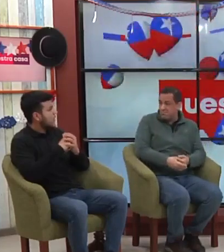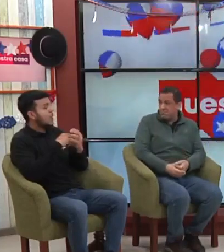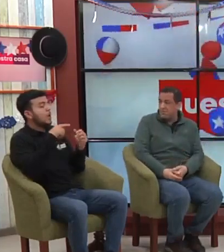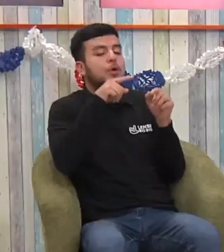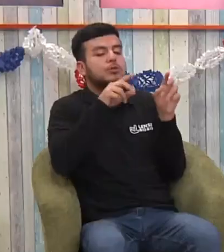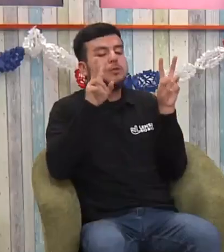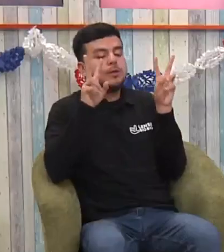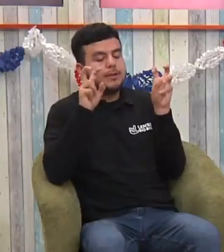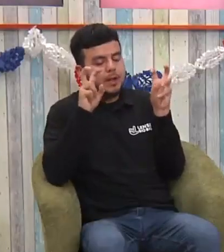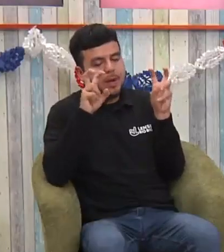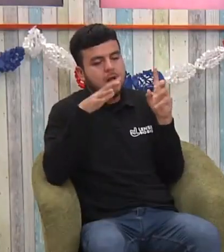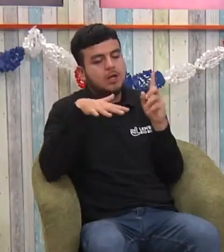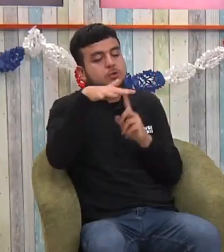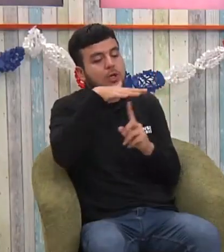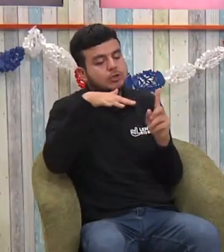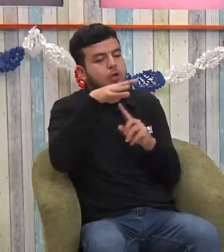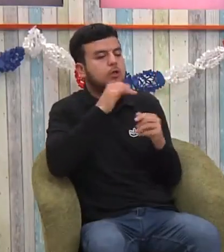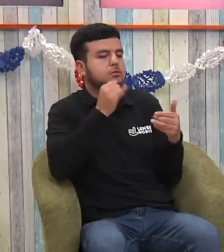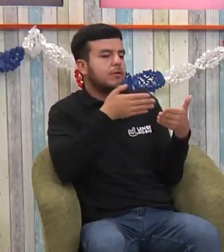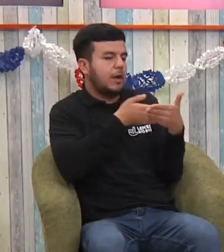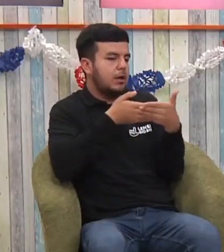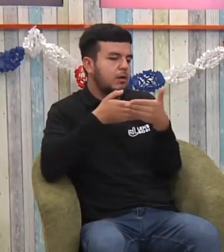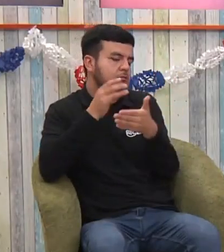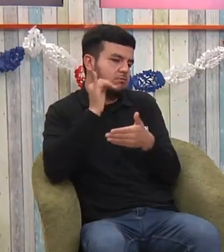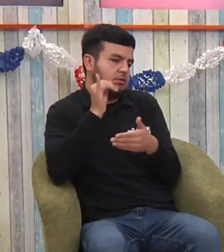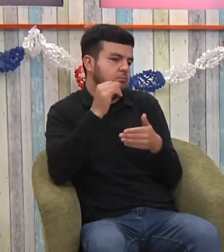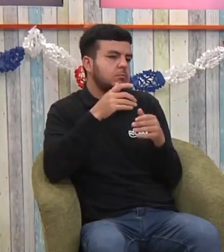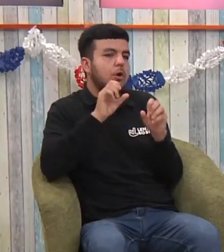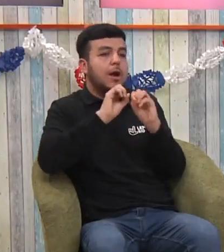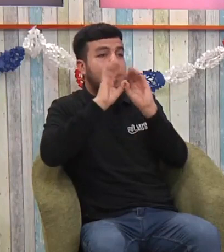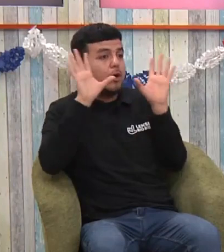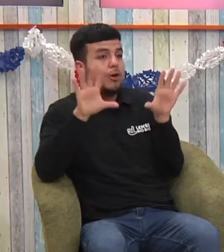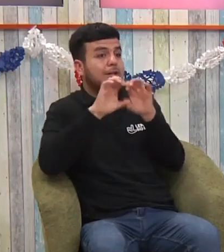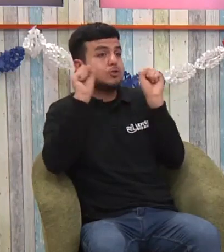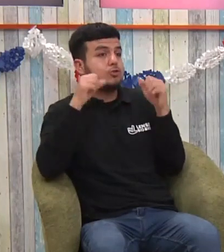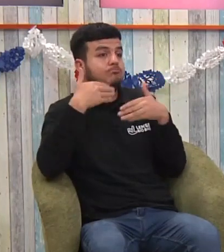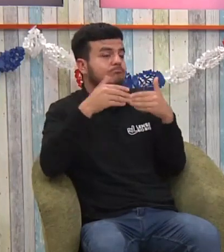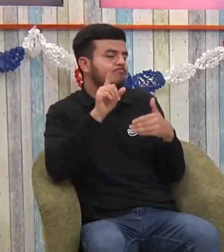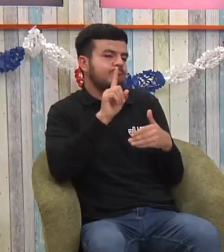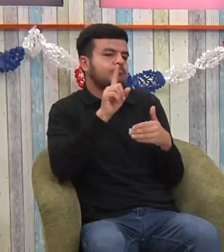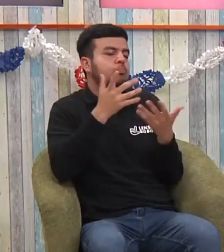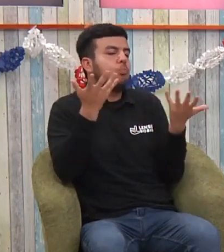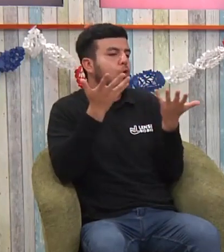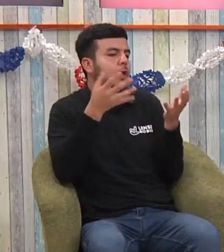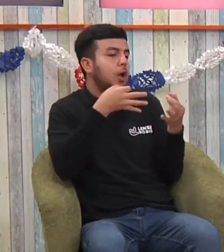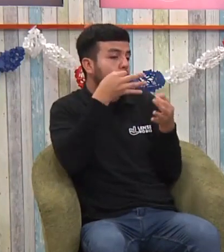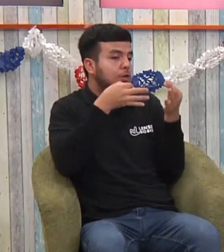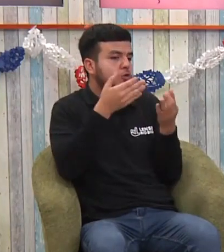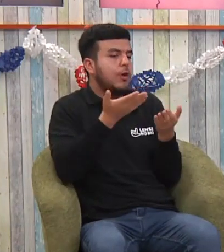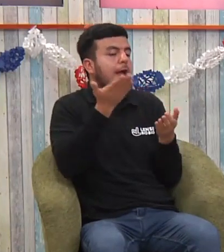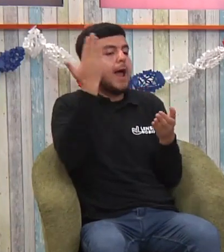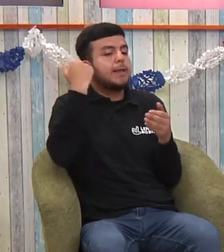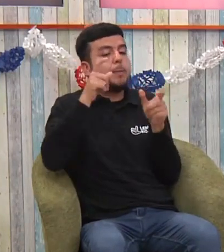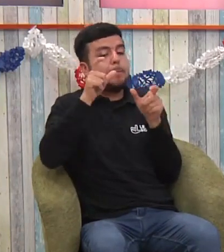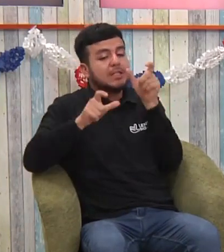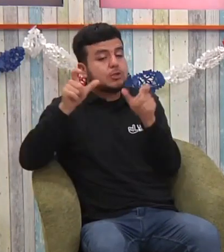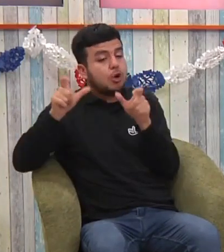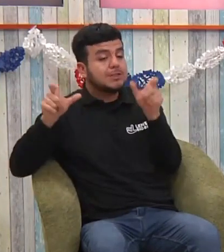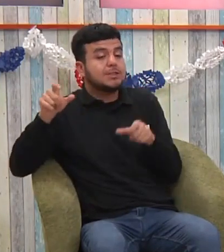Sí, sí, lo que tú mencionas, bueno, las barreras a que se enfrentan las personas con discapacidad, las personas sordas, son